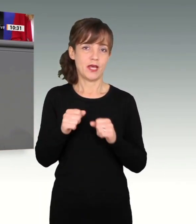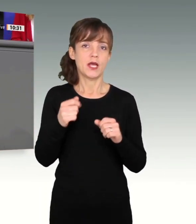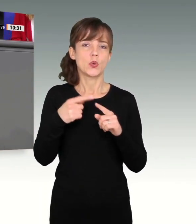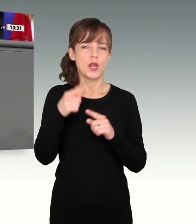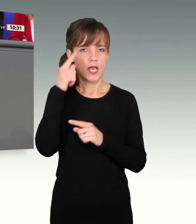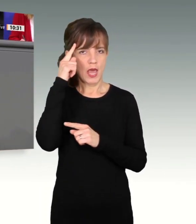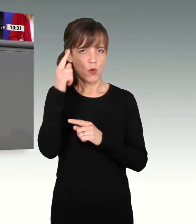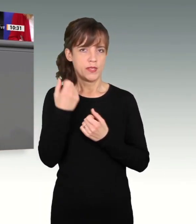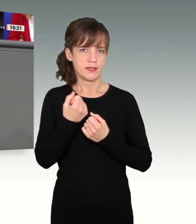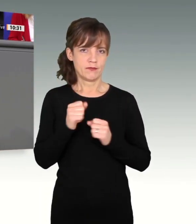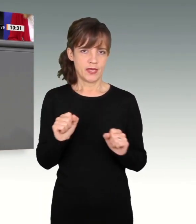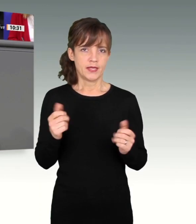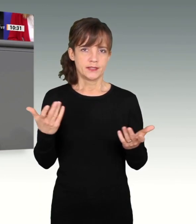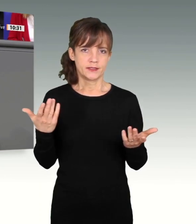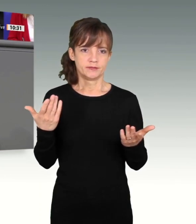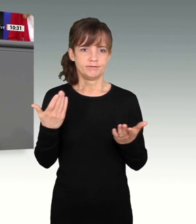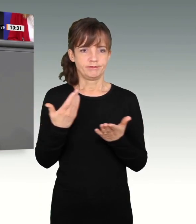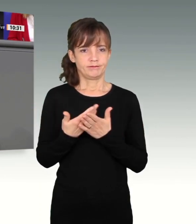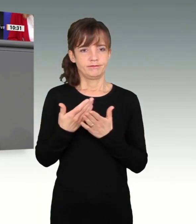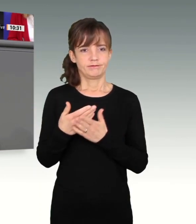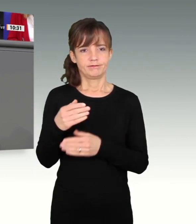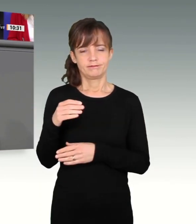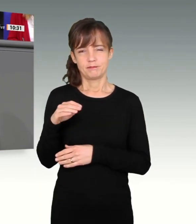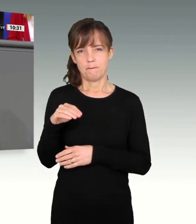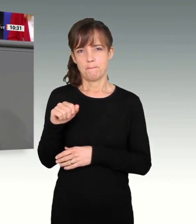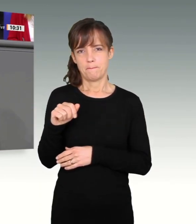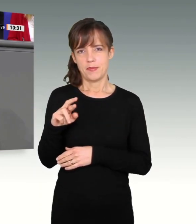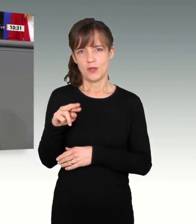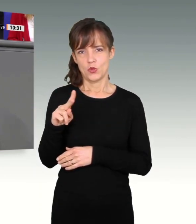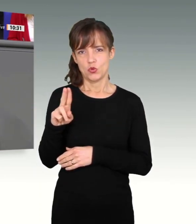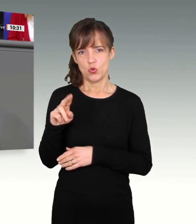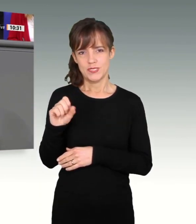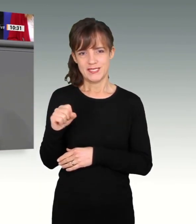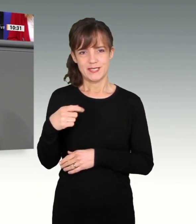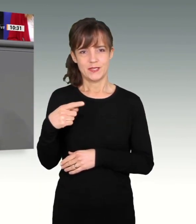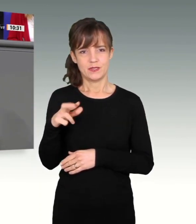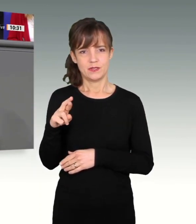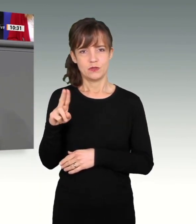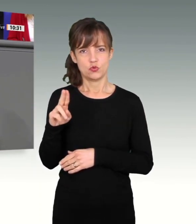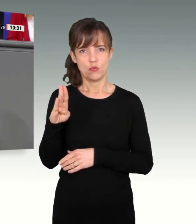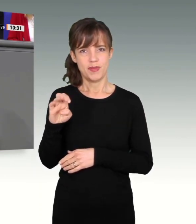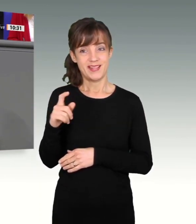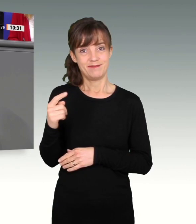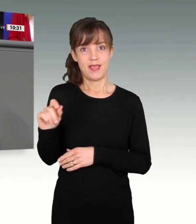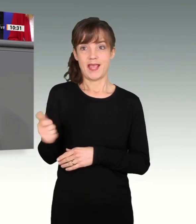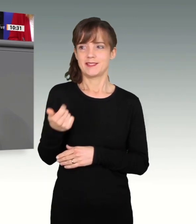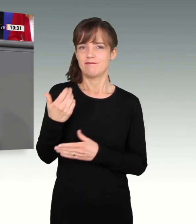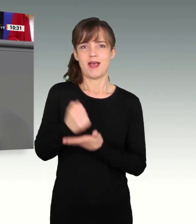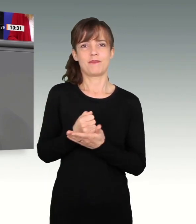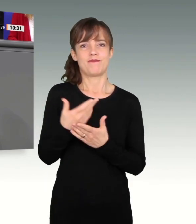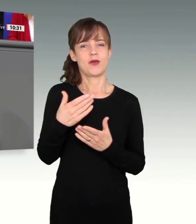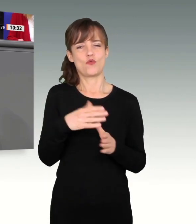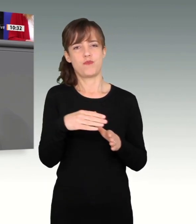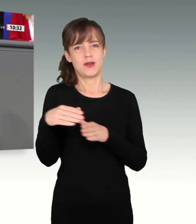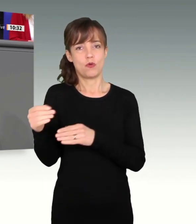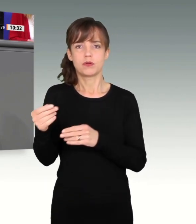Glaubensfreiheit. Und das war Markus Grübel, der Erste, der das Amt ausgeübt hat, der das